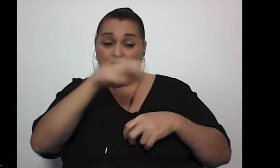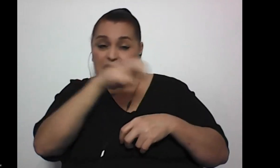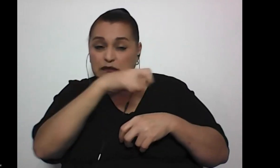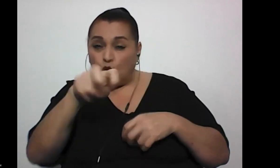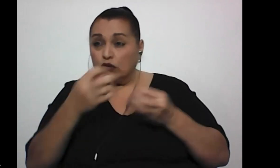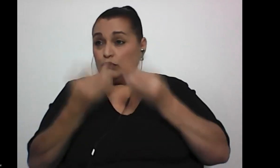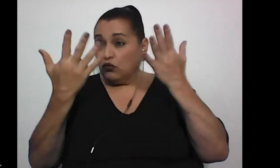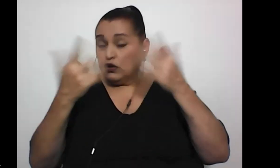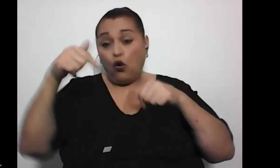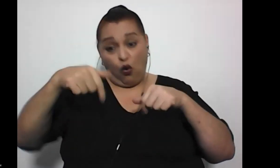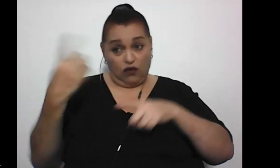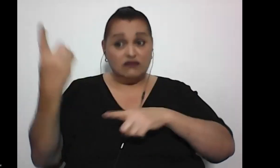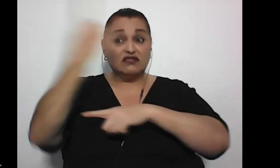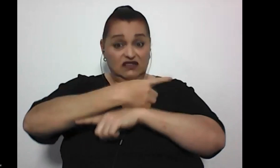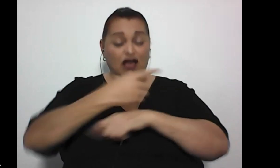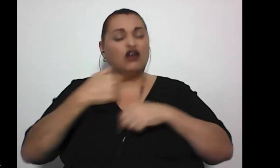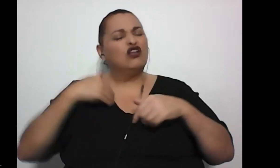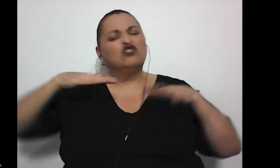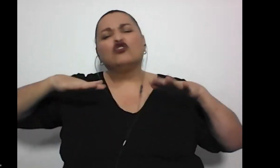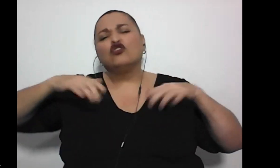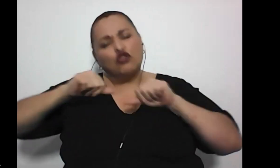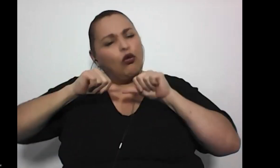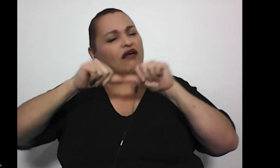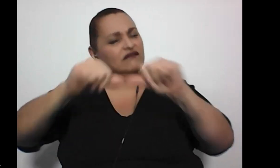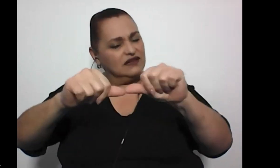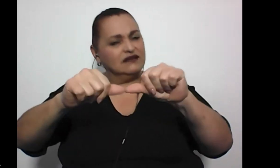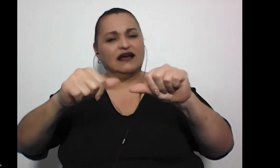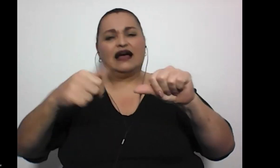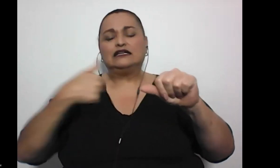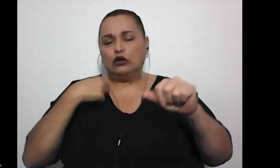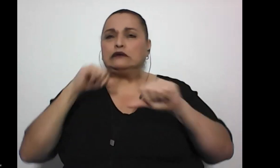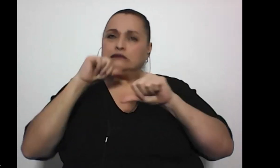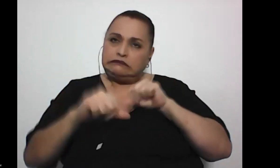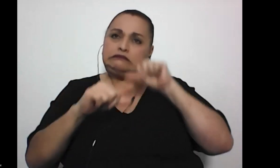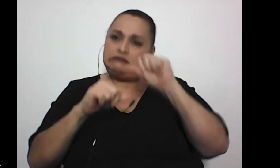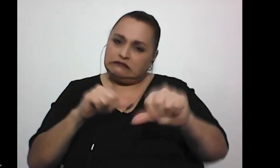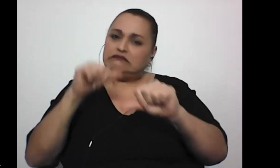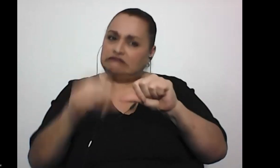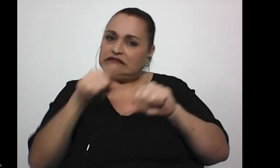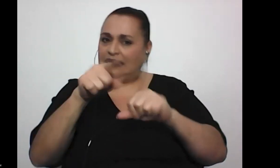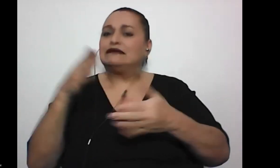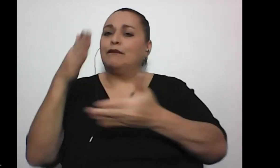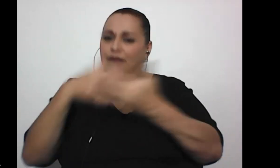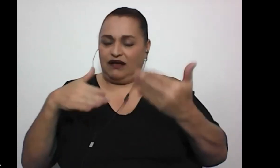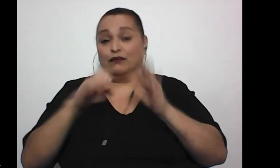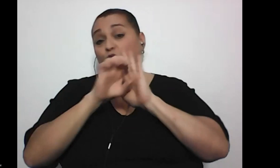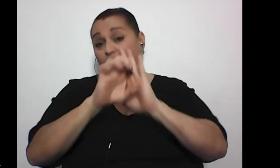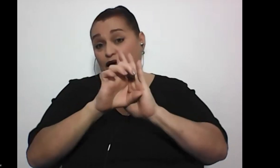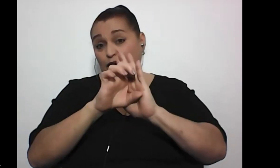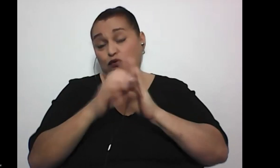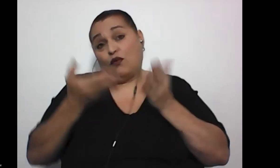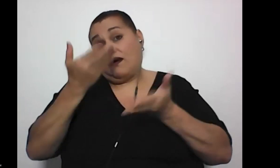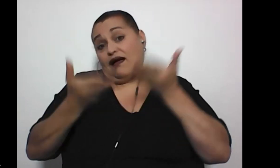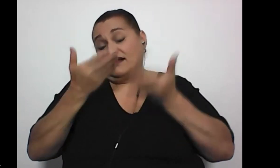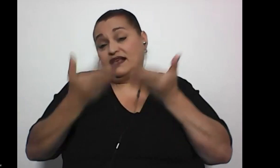hoy por hoy, todavía también sigo como lidiando con esa parte, ¿verdad? Porque, por ejemplo, a veces,